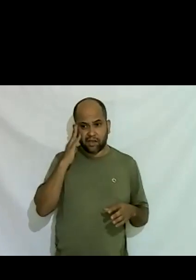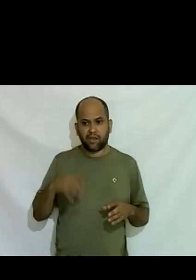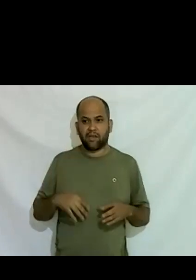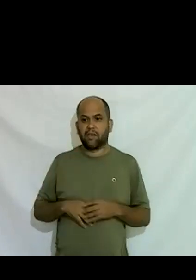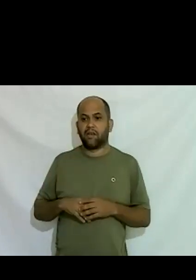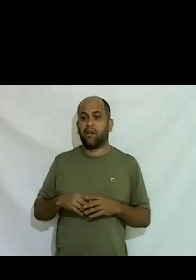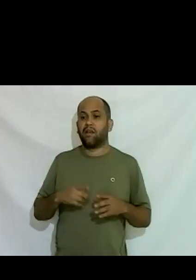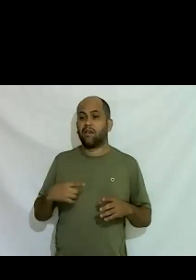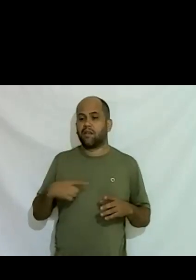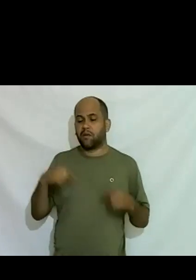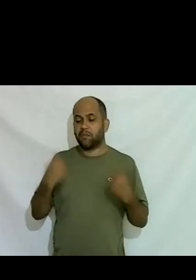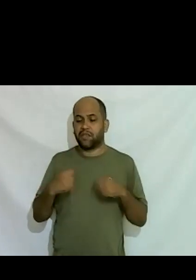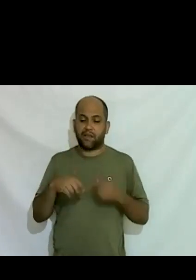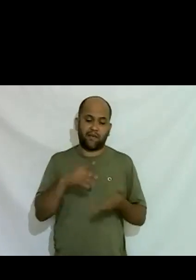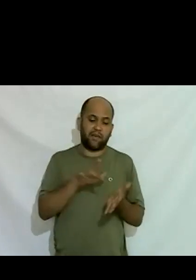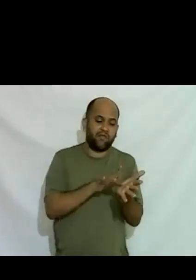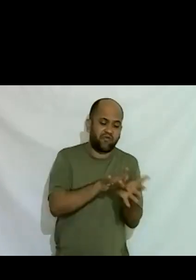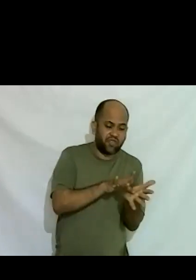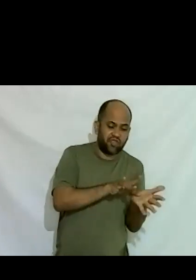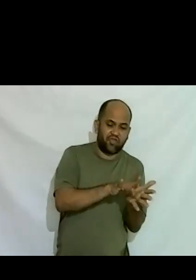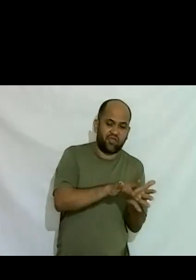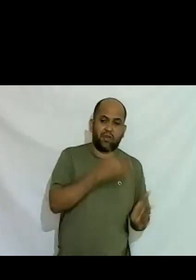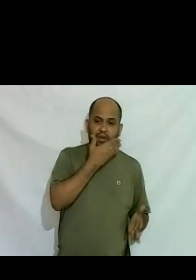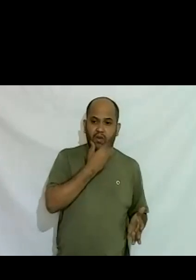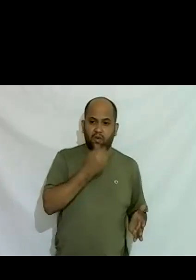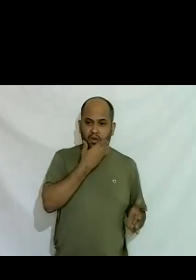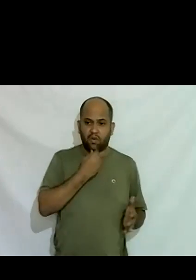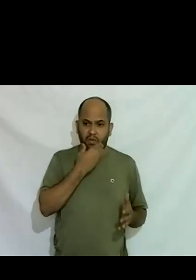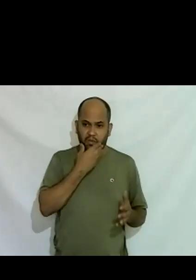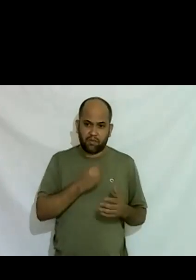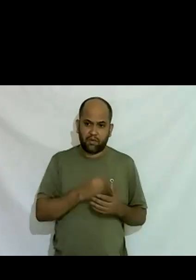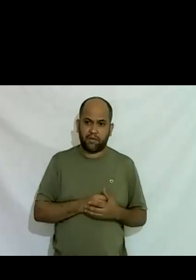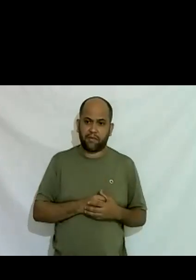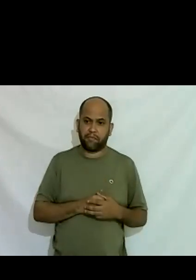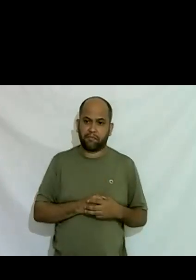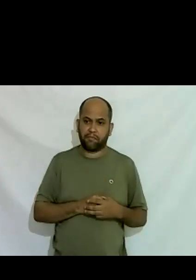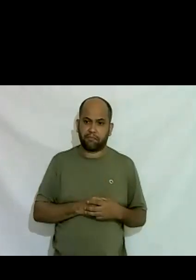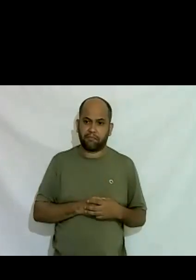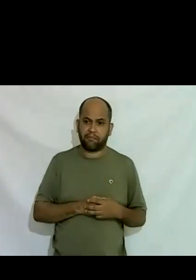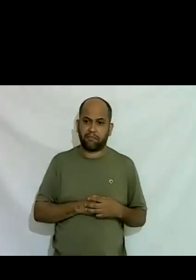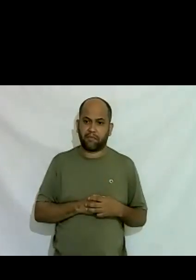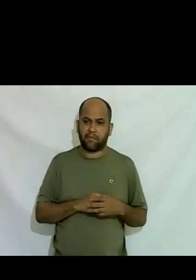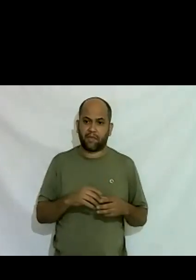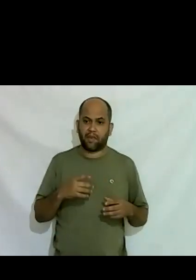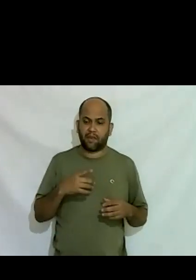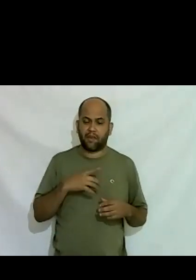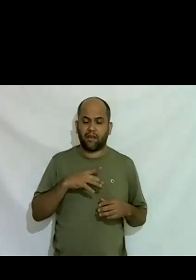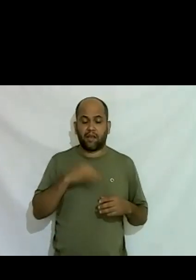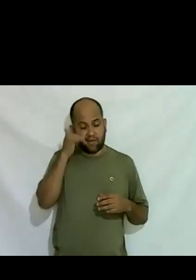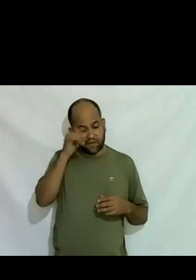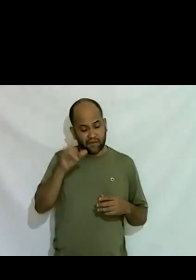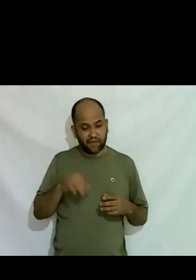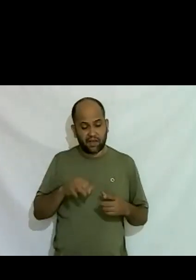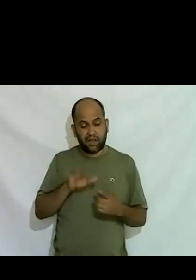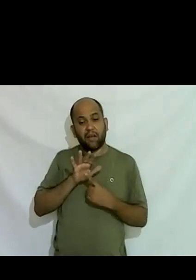uma masculinidade fingir mesmo ou pelo menos não ficar demonstrando o quanto eu me